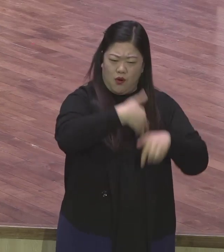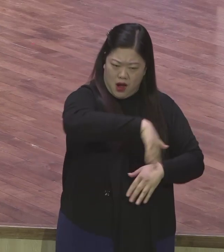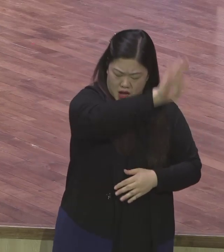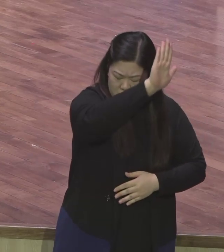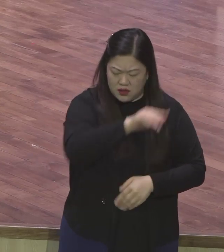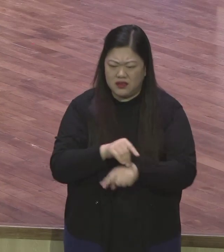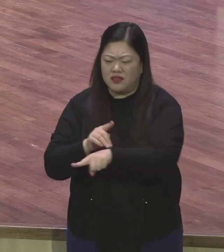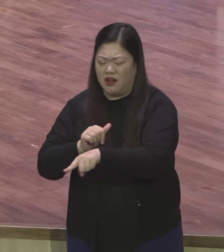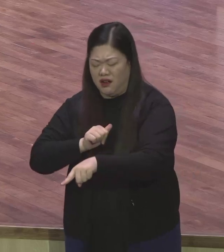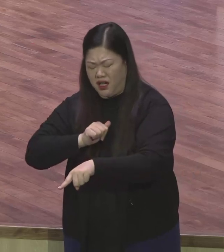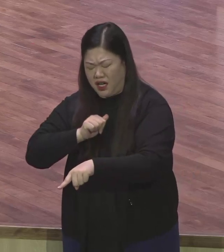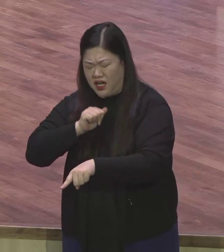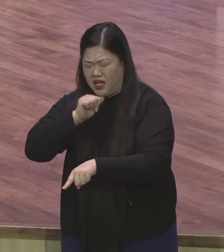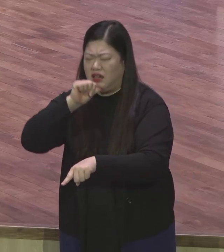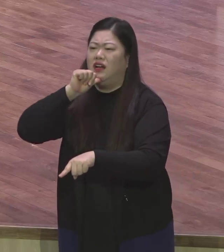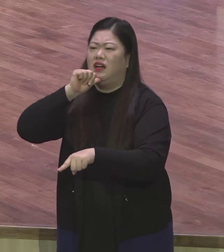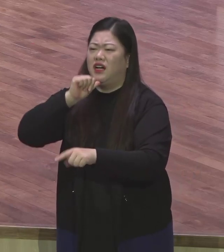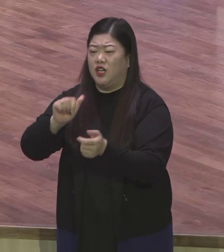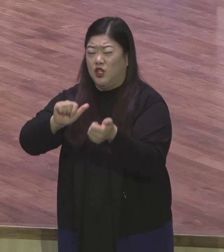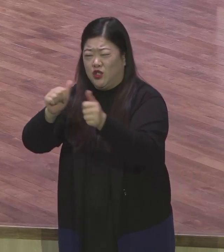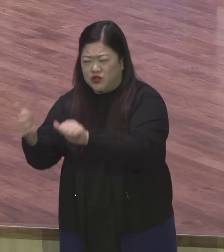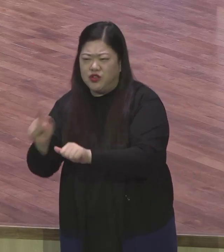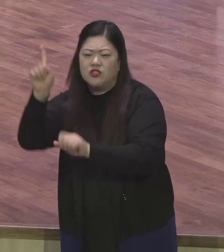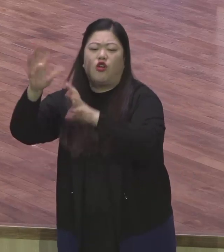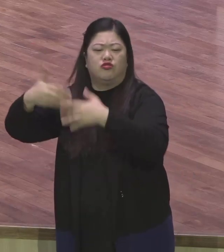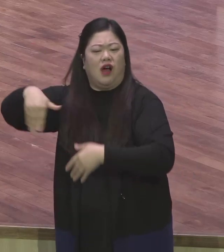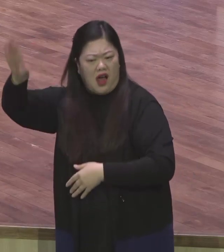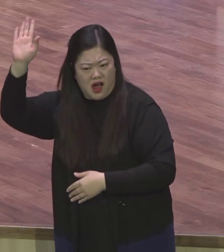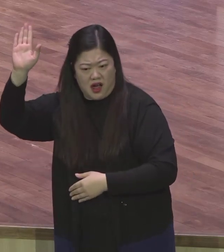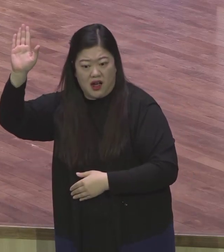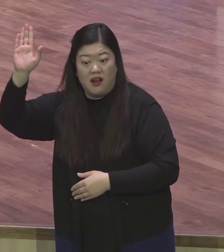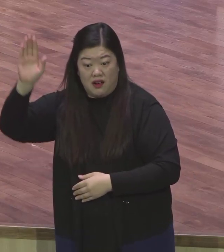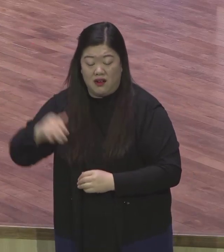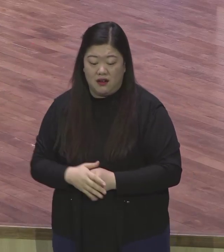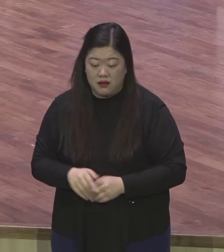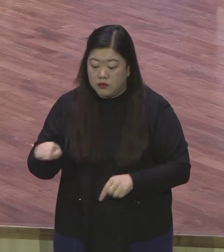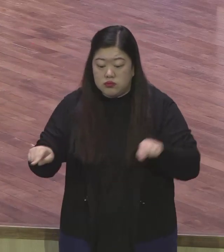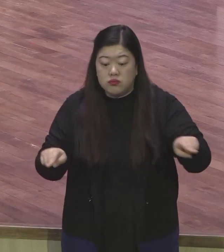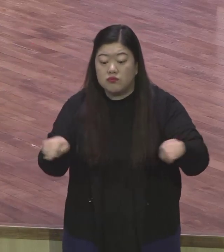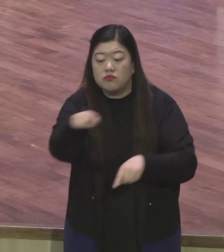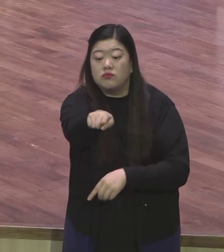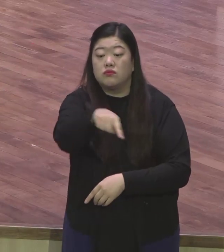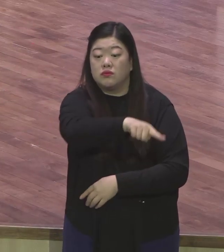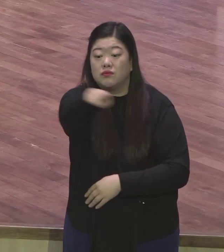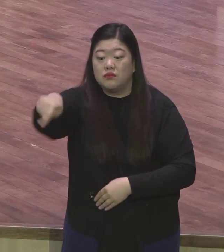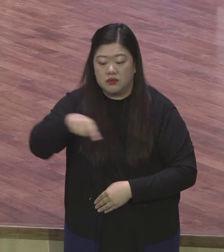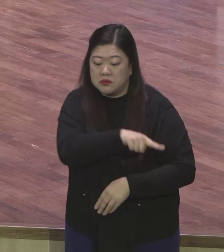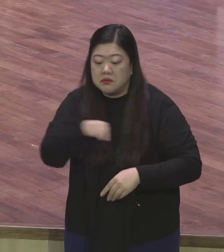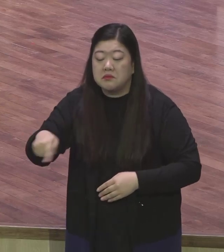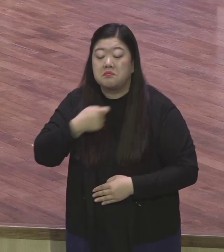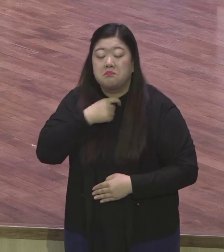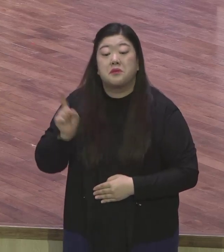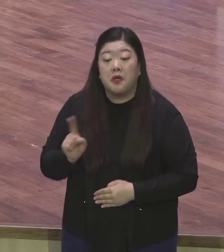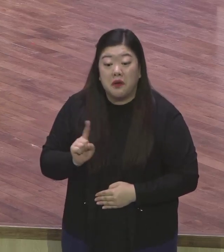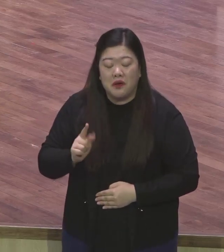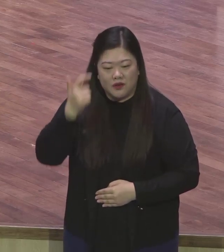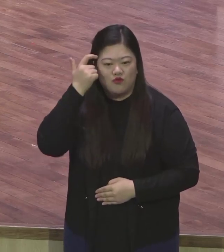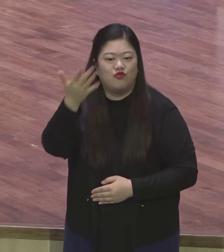싶어요? 나사로가 되고 싶어요? 그렇게 아이들께 질문하니까 아이 하나가 손을 높이 들고 선생님